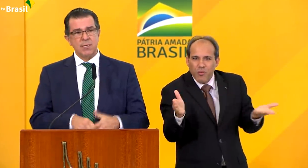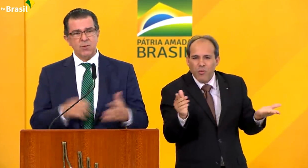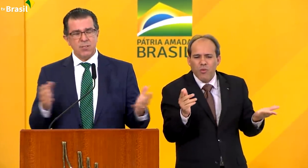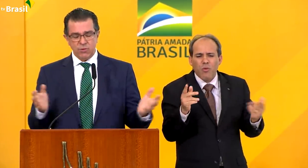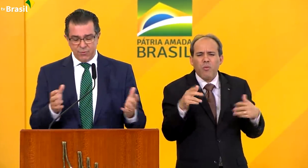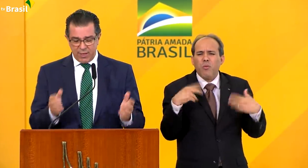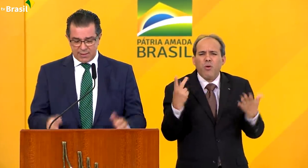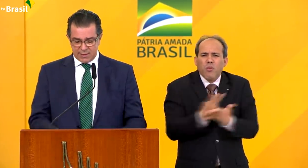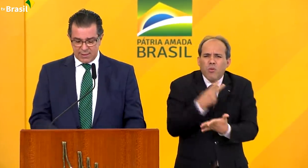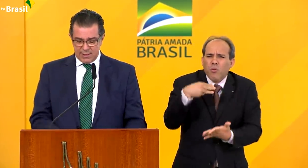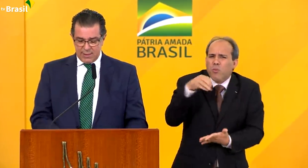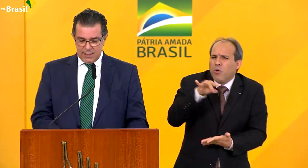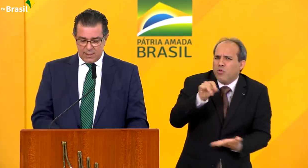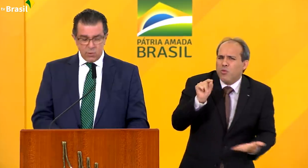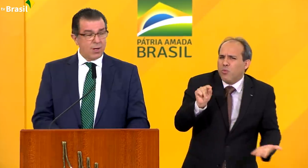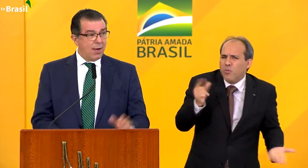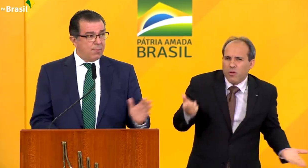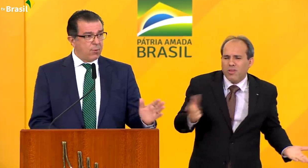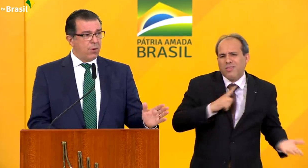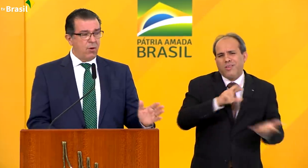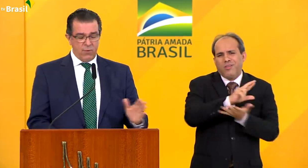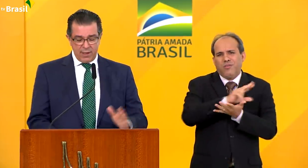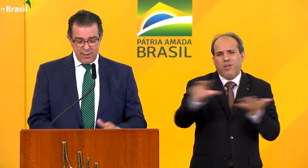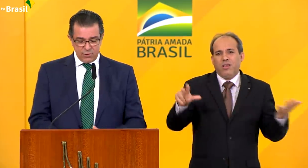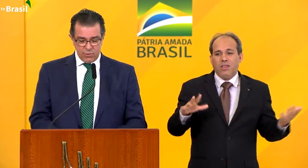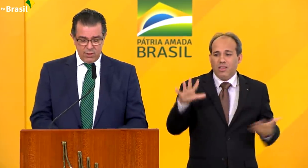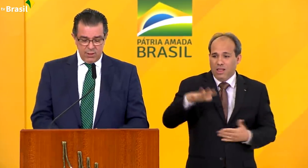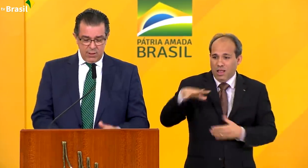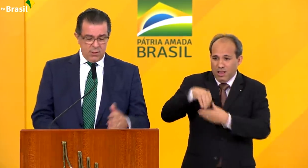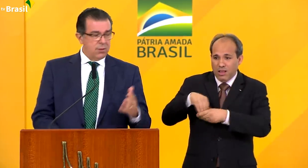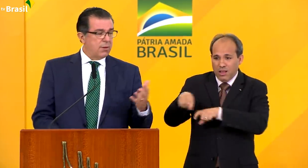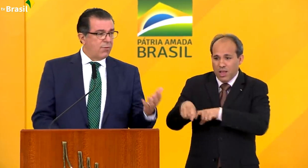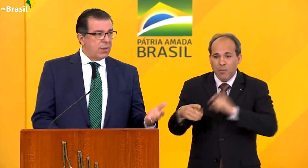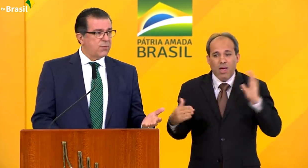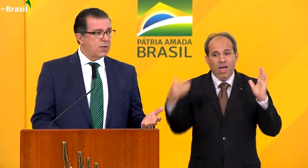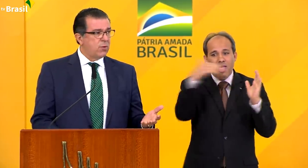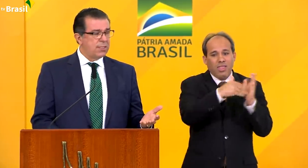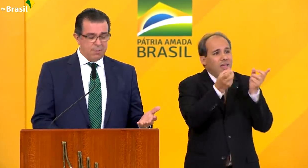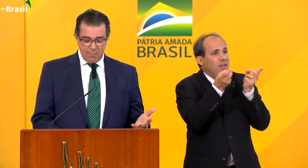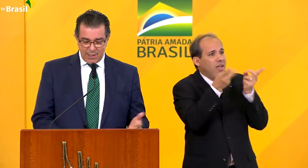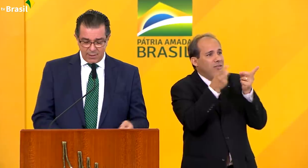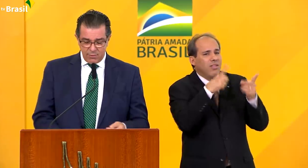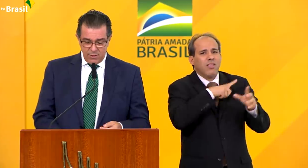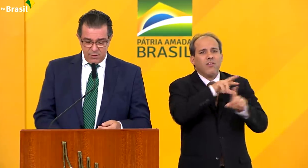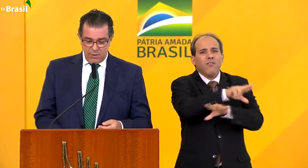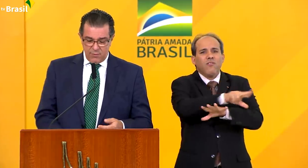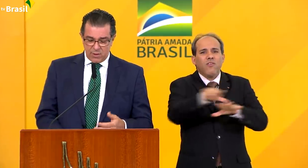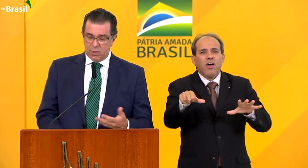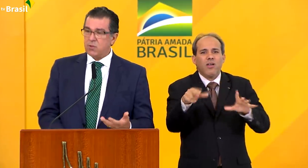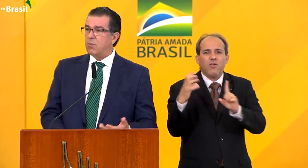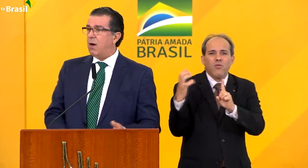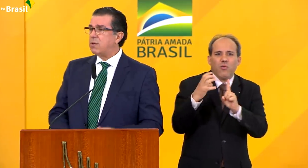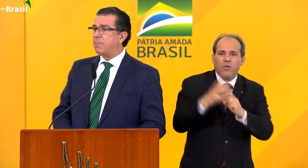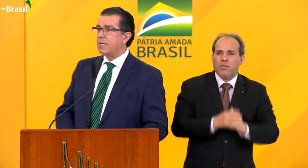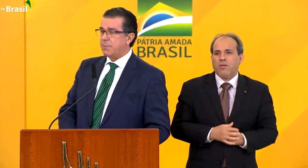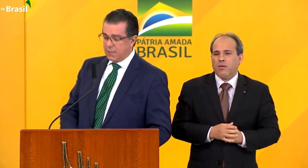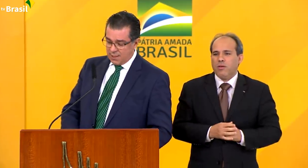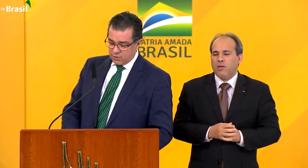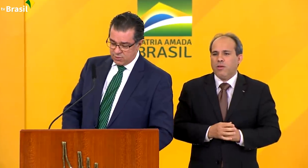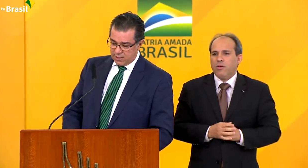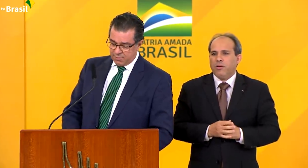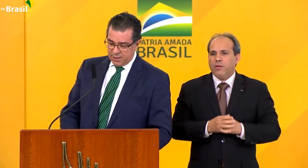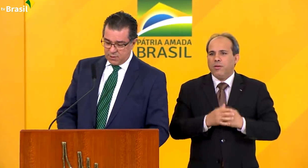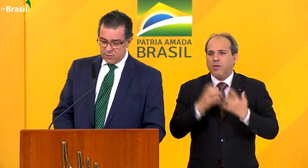razões disso? As razões são diversas. Do campo ao varejo, vários fatores impactam. Fatores como a alta